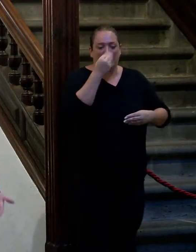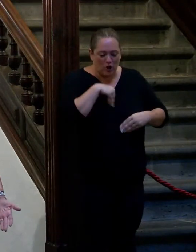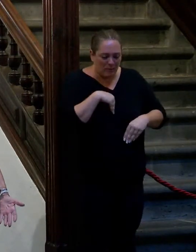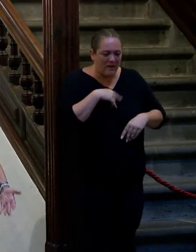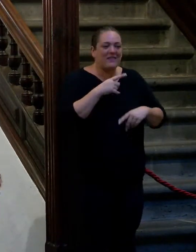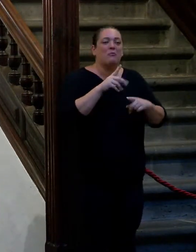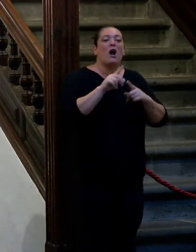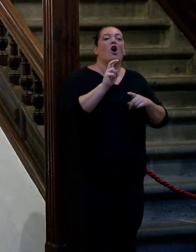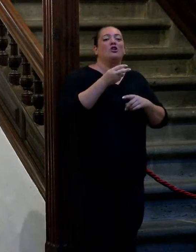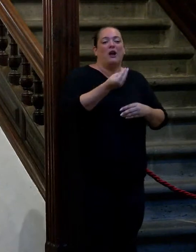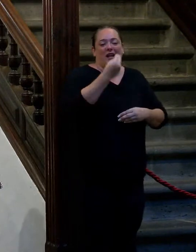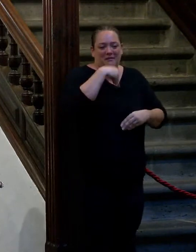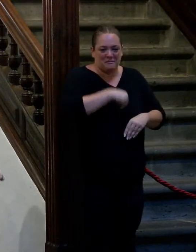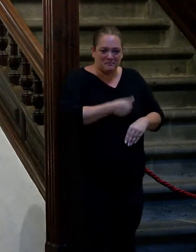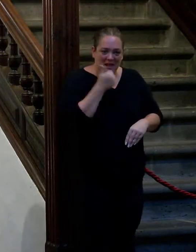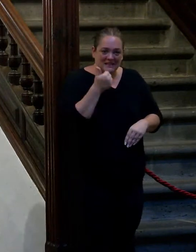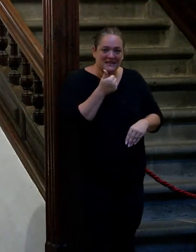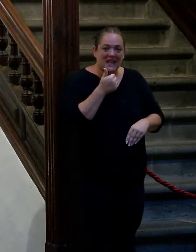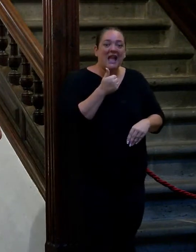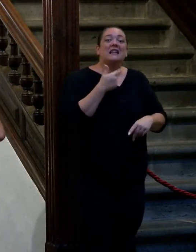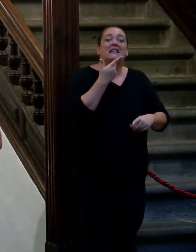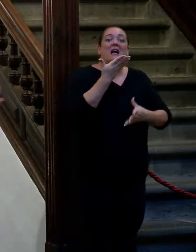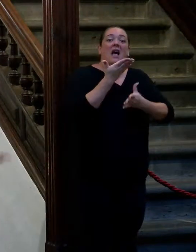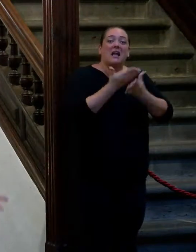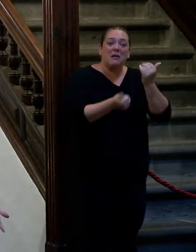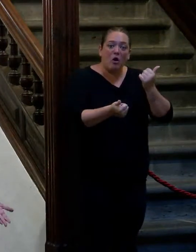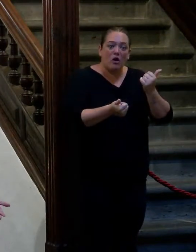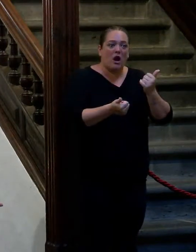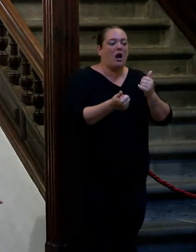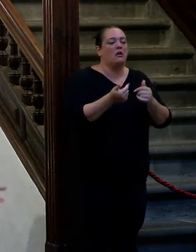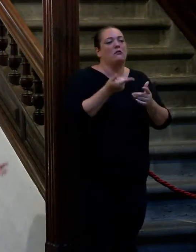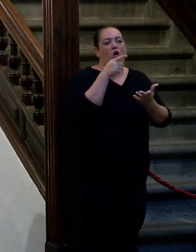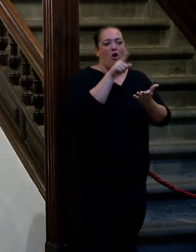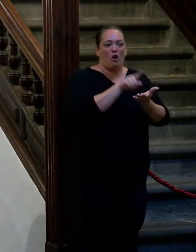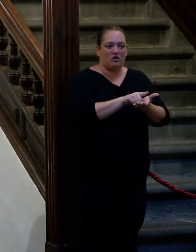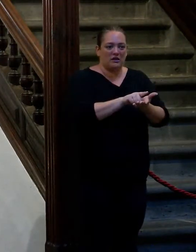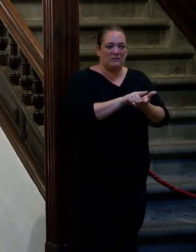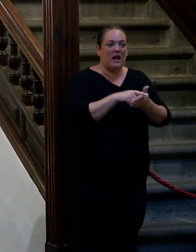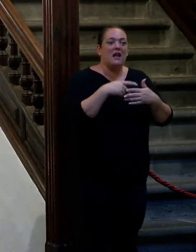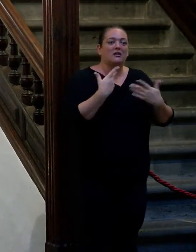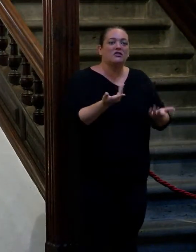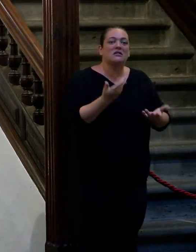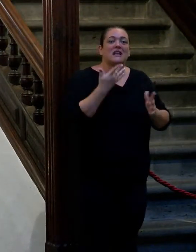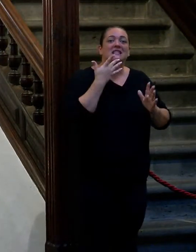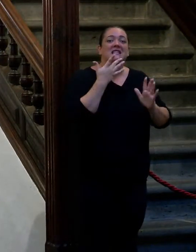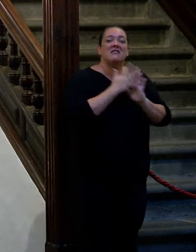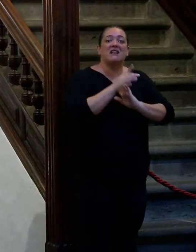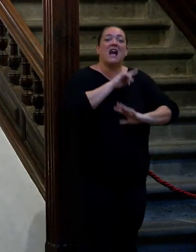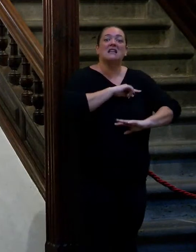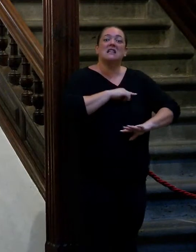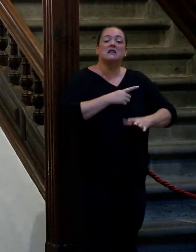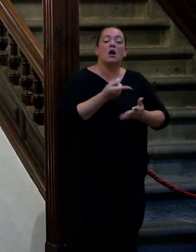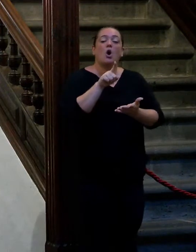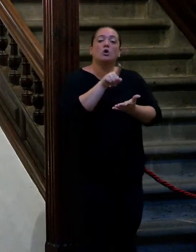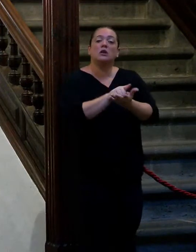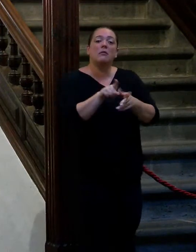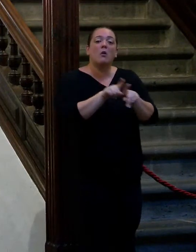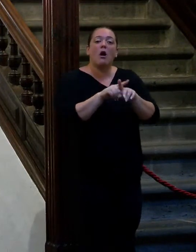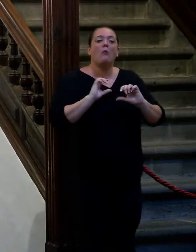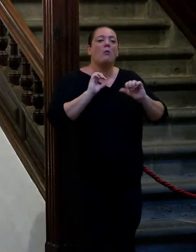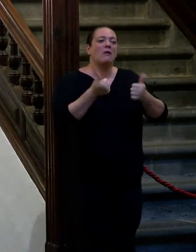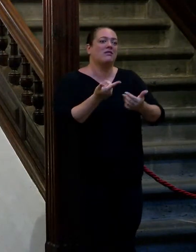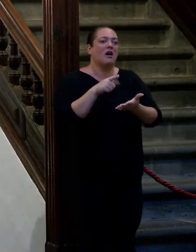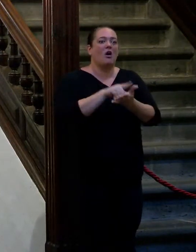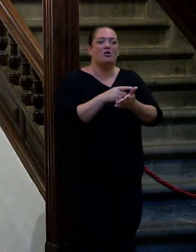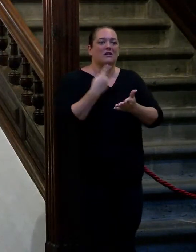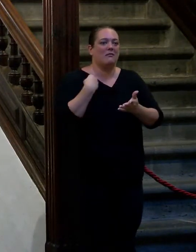cabe más otra vez y te vas a volver a equivocar bendito sea cuando vuelves a sentir otra vez es como la primera vez es como si empezaras otra vez a